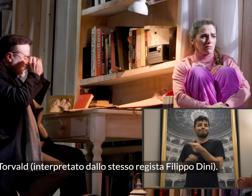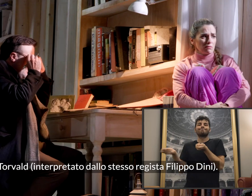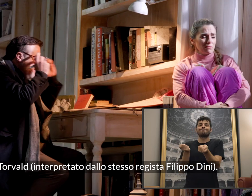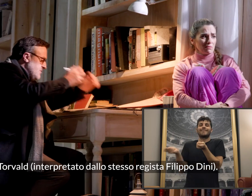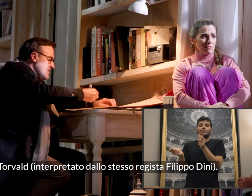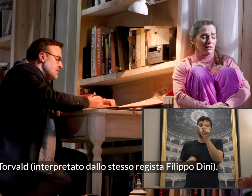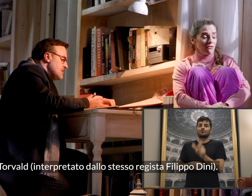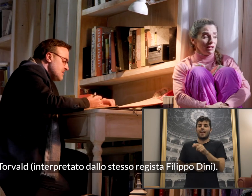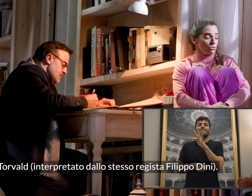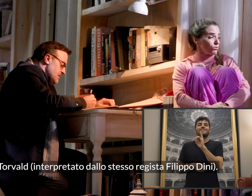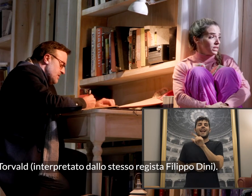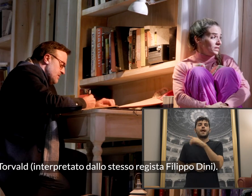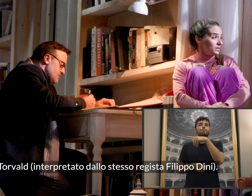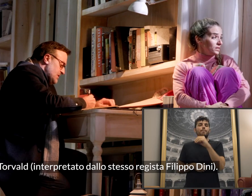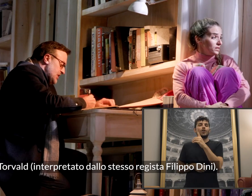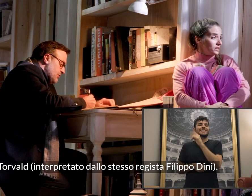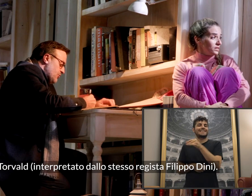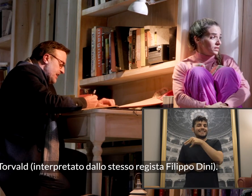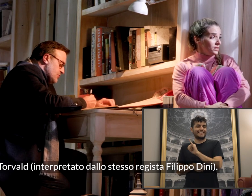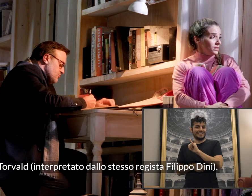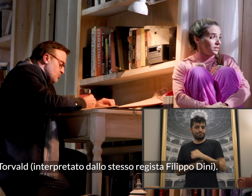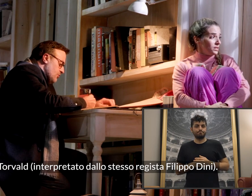dallo stesso regista Filippo Dini.